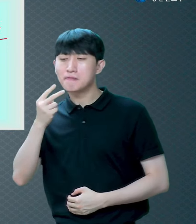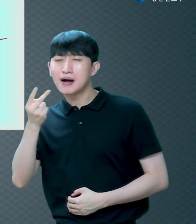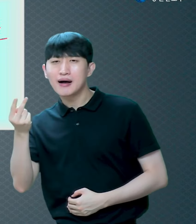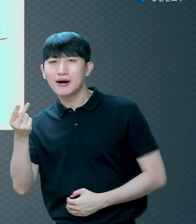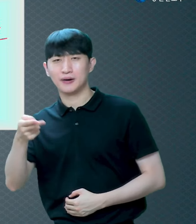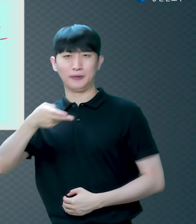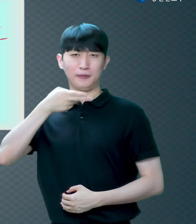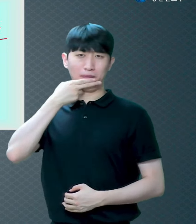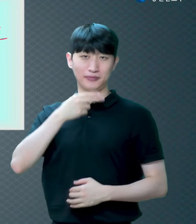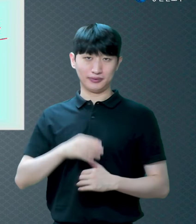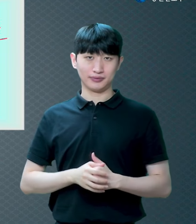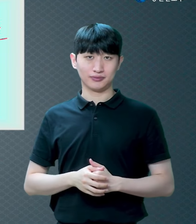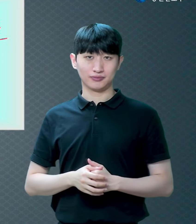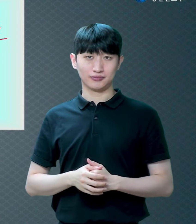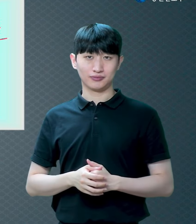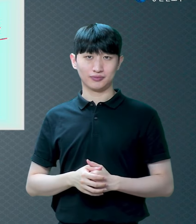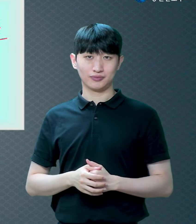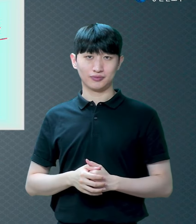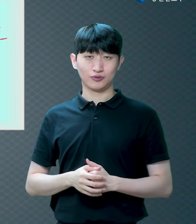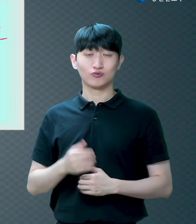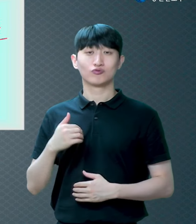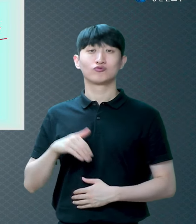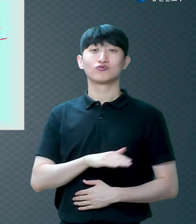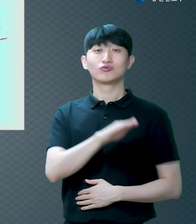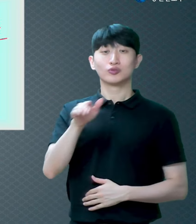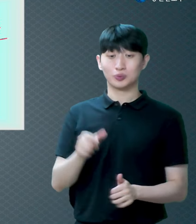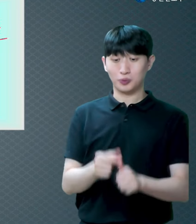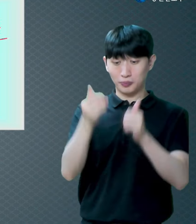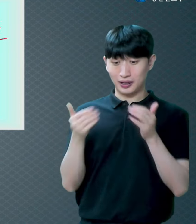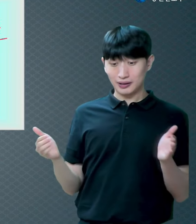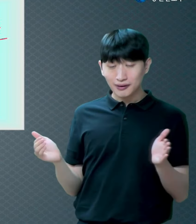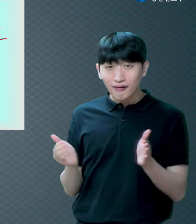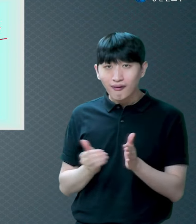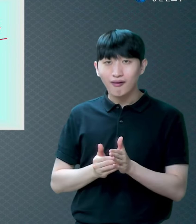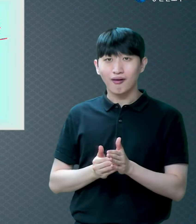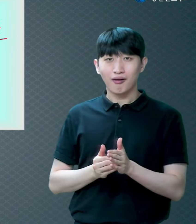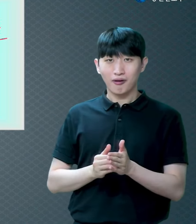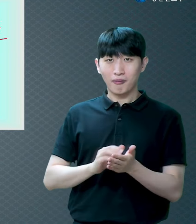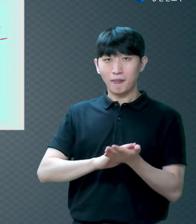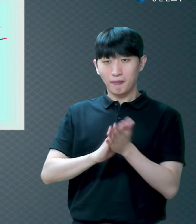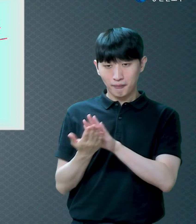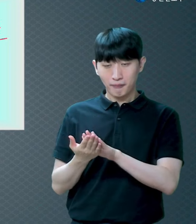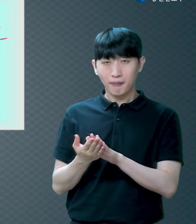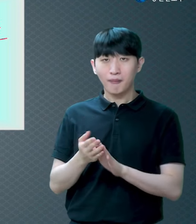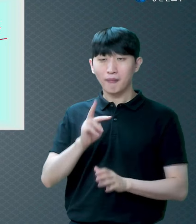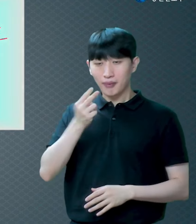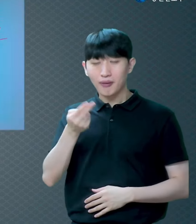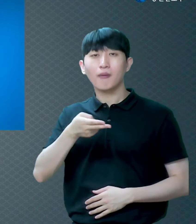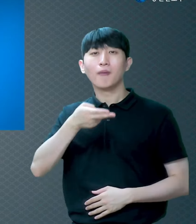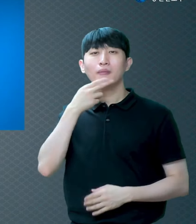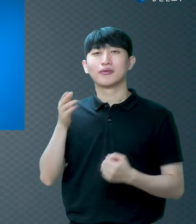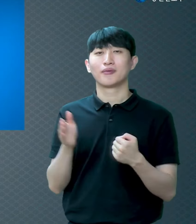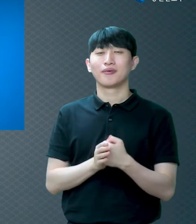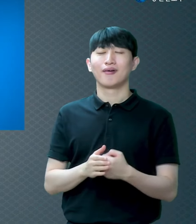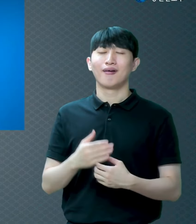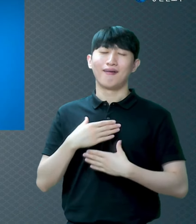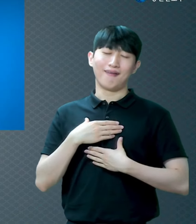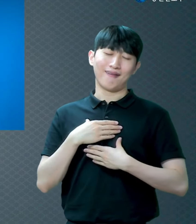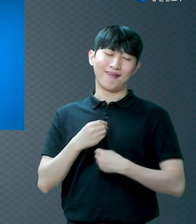우리가 안전한 겁니다 당당한 거예요 우리가 얼마나 당당해요